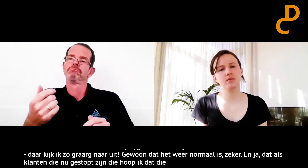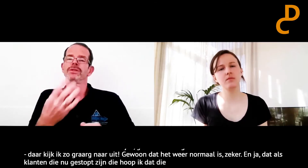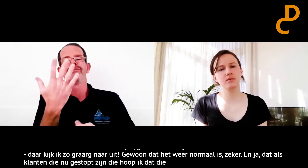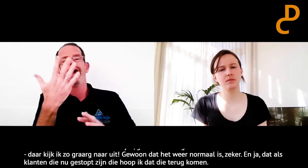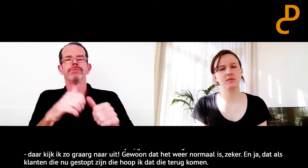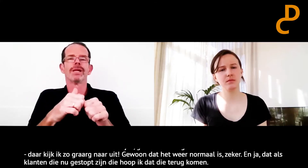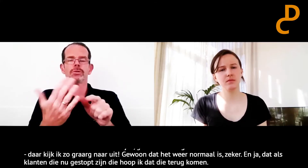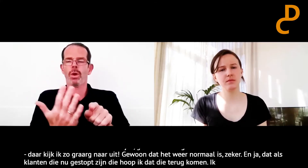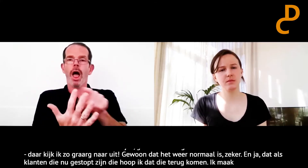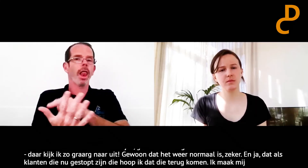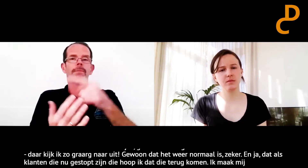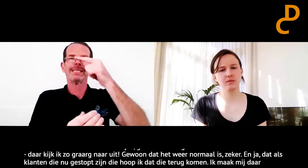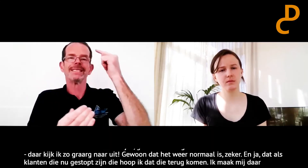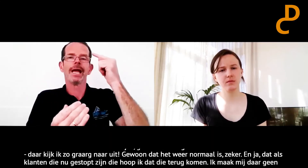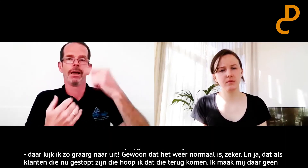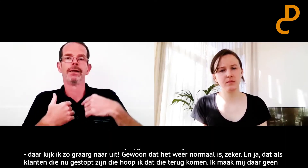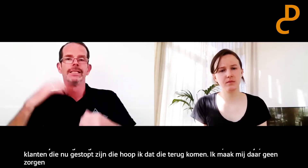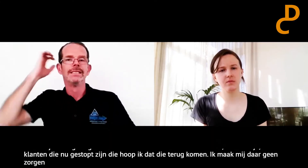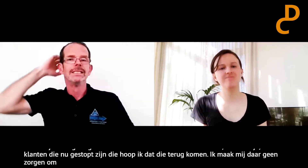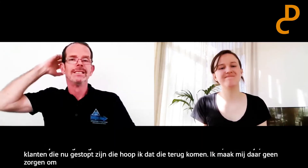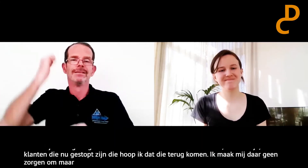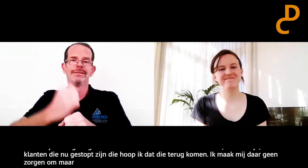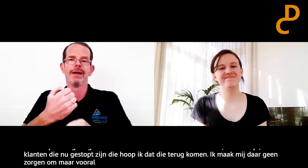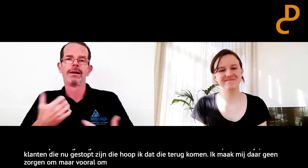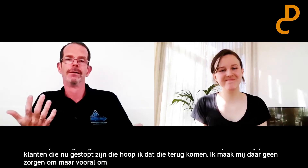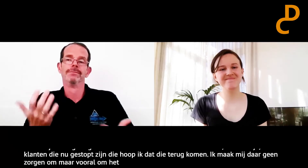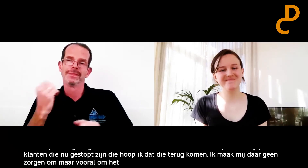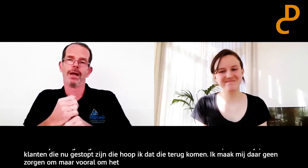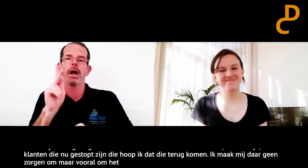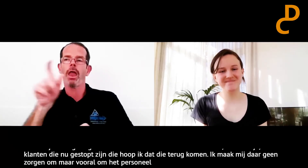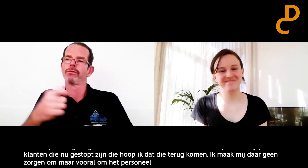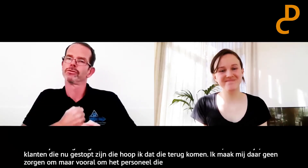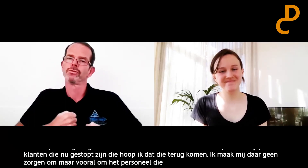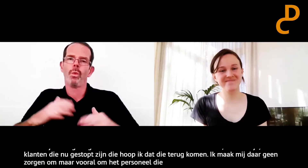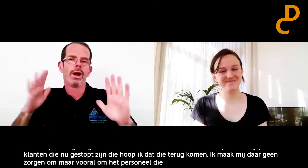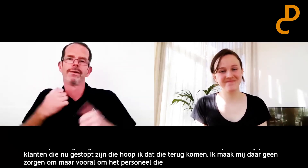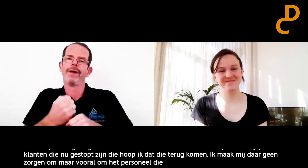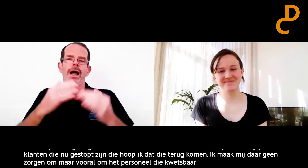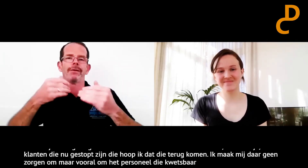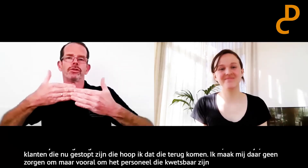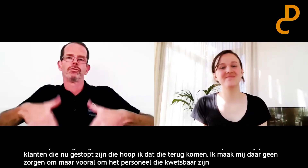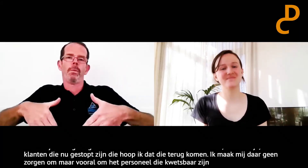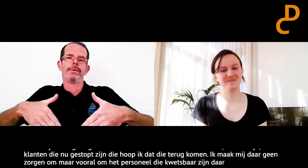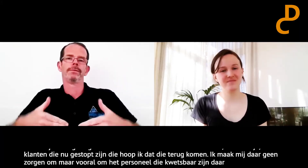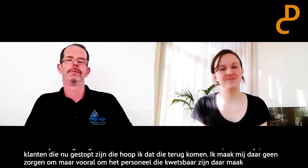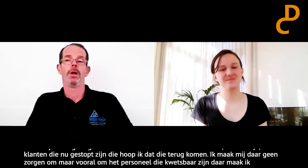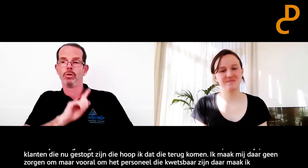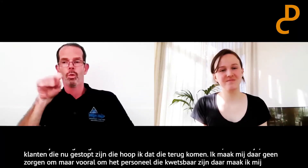zorgen om het personeel wat kwetsbaar is. Want stel dat ze alle vijf en een keer ziek zouden zijn. Ja, dan zit ik wel met mijn handen in mijn haren. Dus ja,